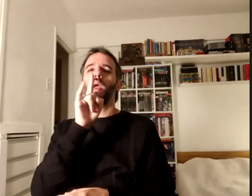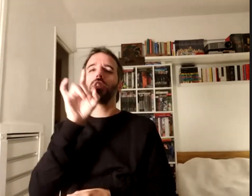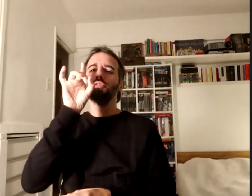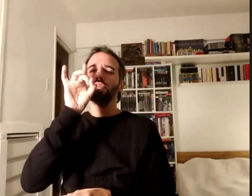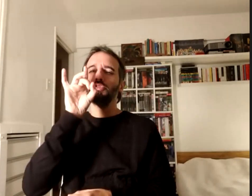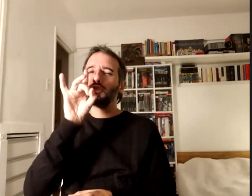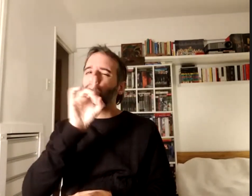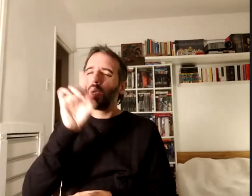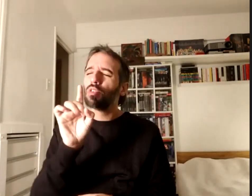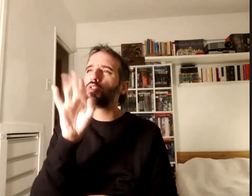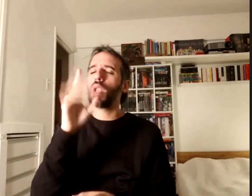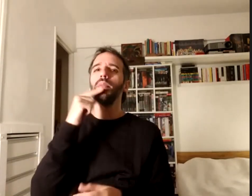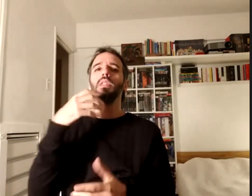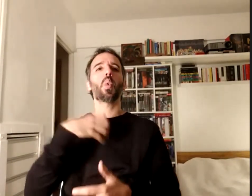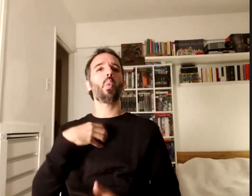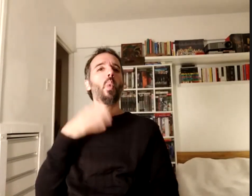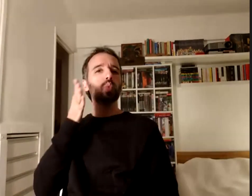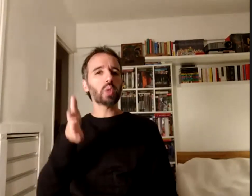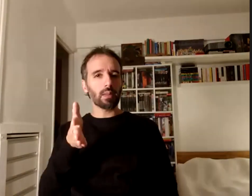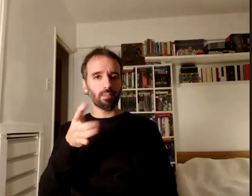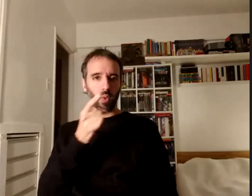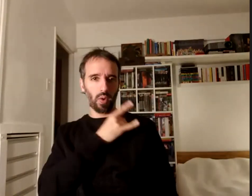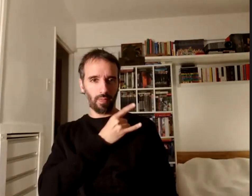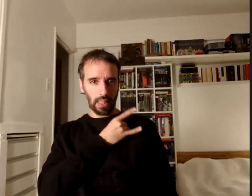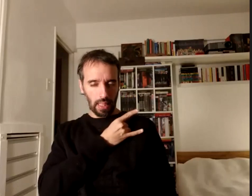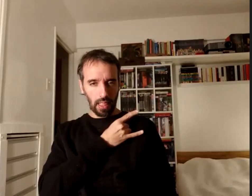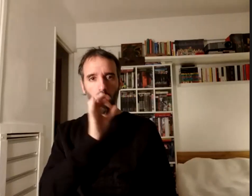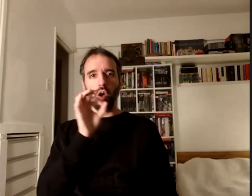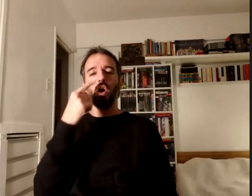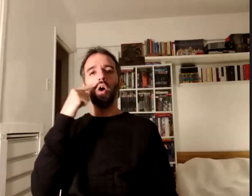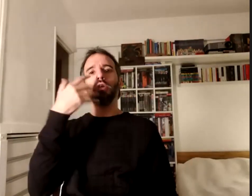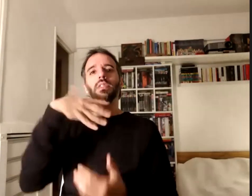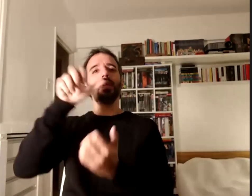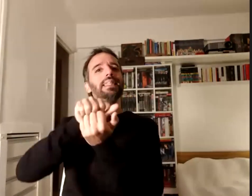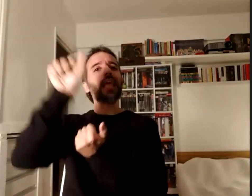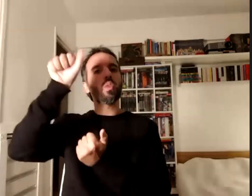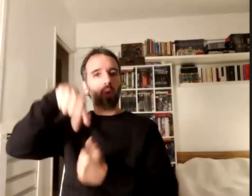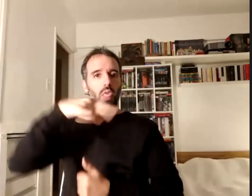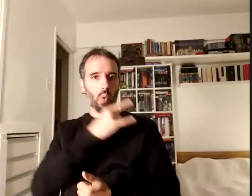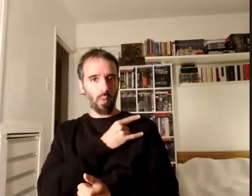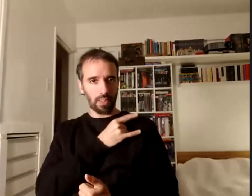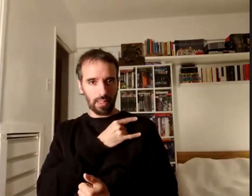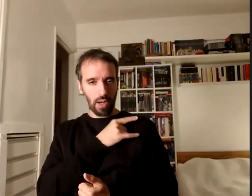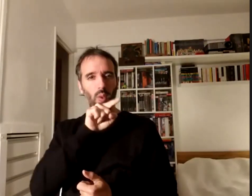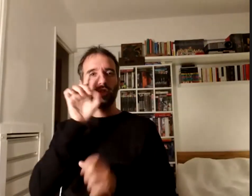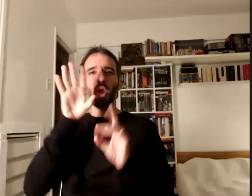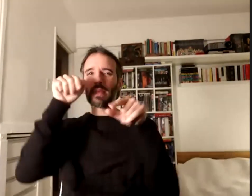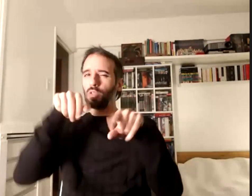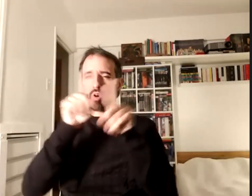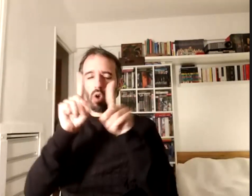cursar en la universidad o llevarse un título de la universidad sino hay algo muy importante que es